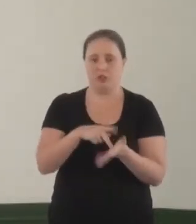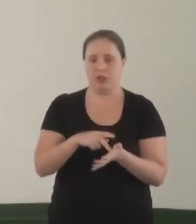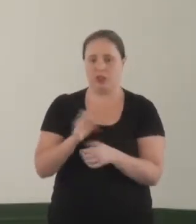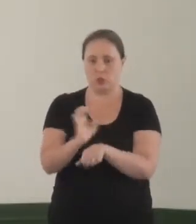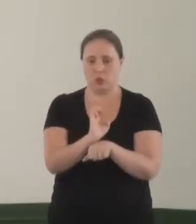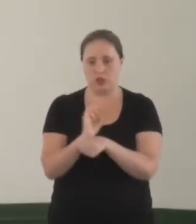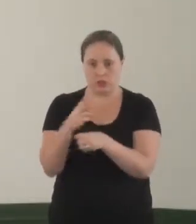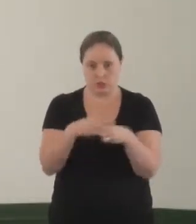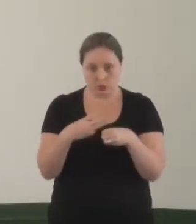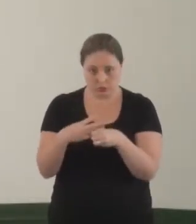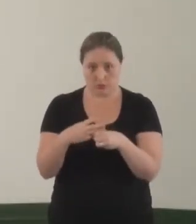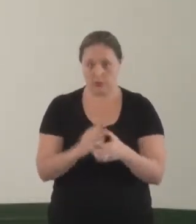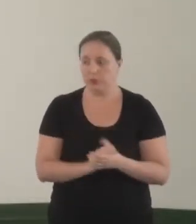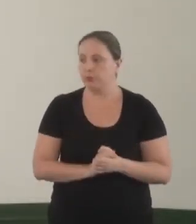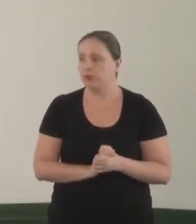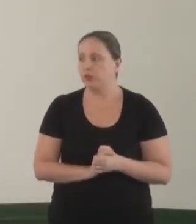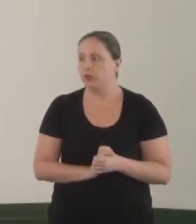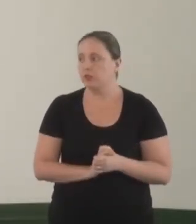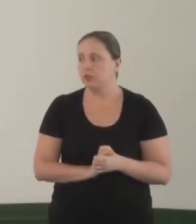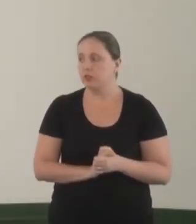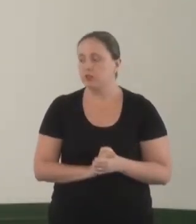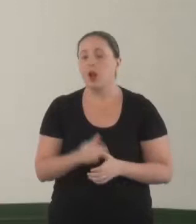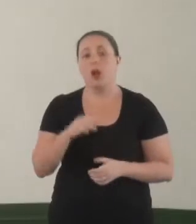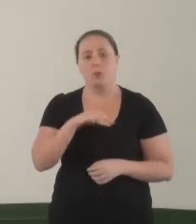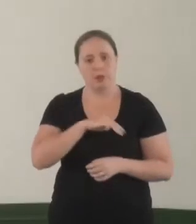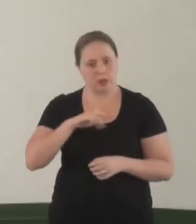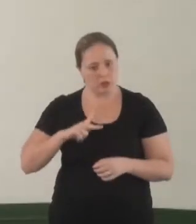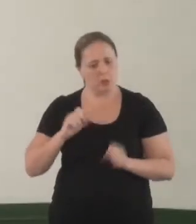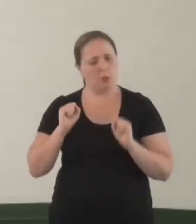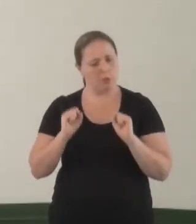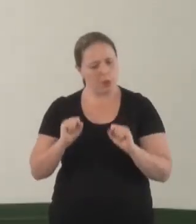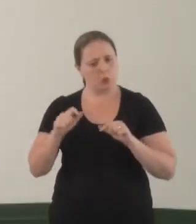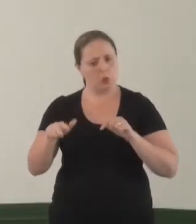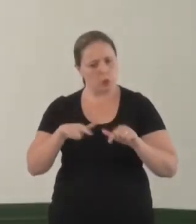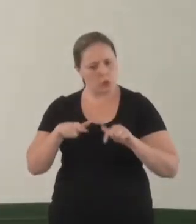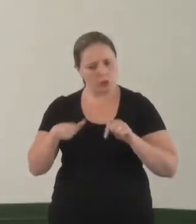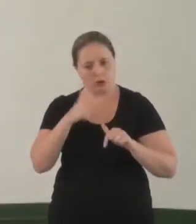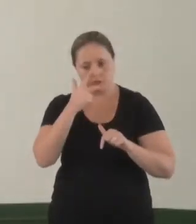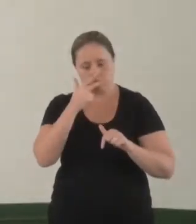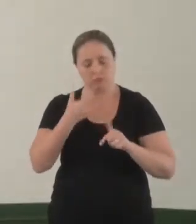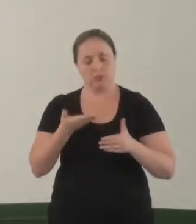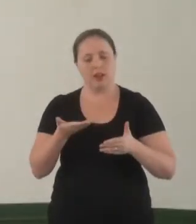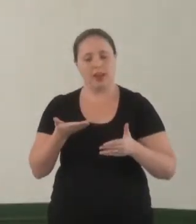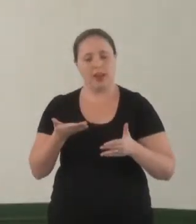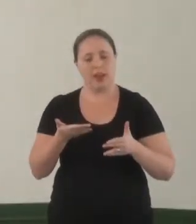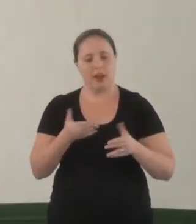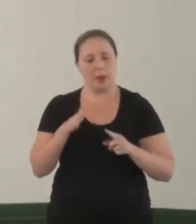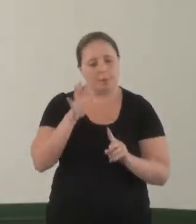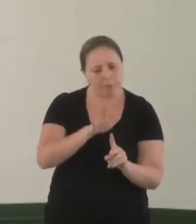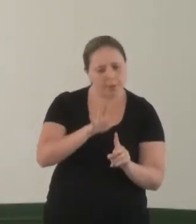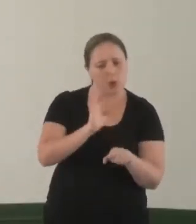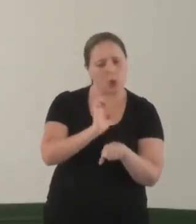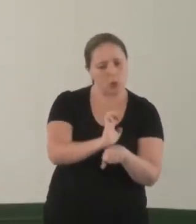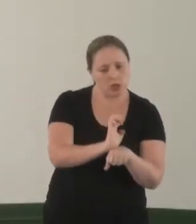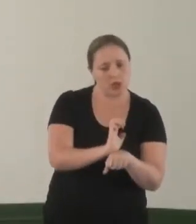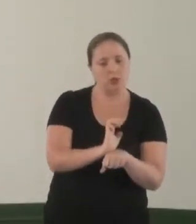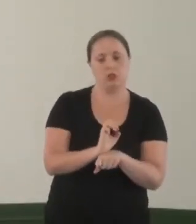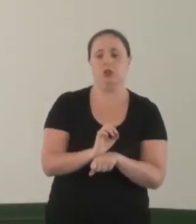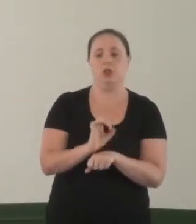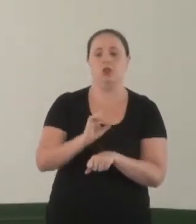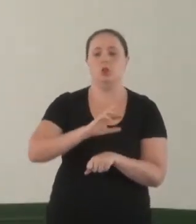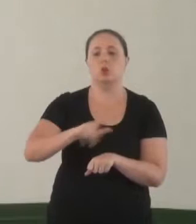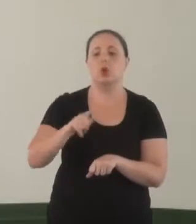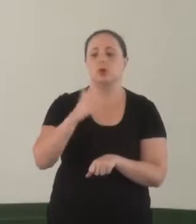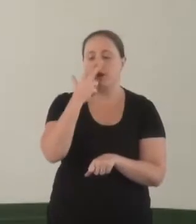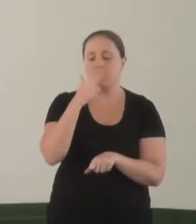estados e municípios. Então, que o Ministério Público possa fazer esse trabalho de estar intencionando esses estados que possam estar não só